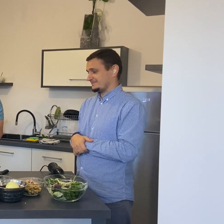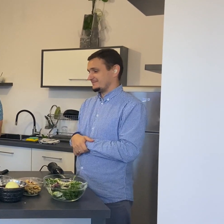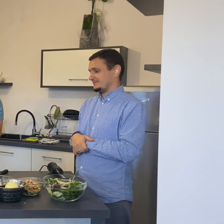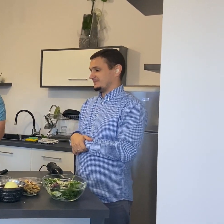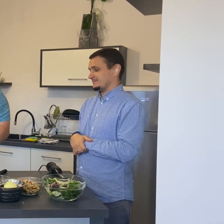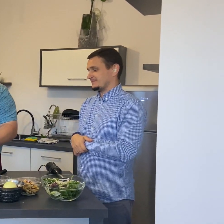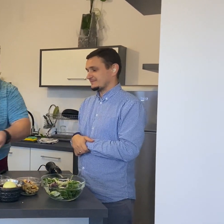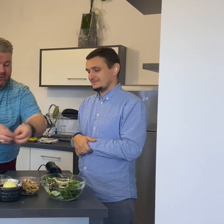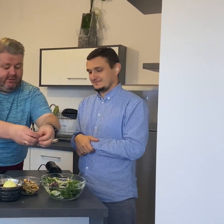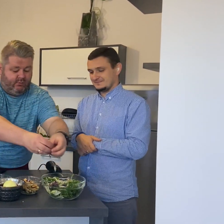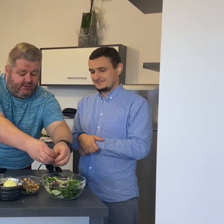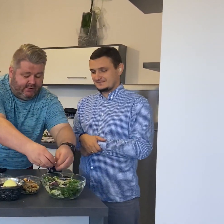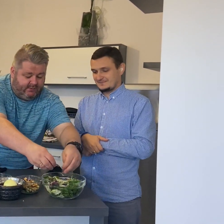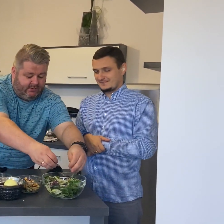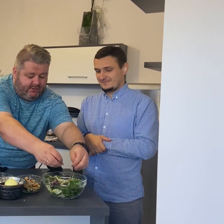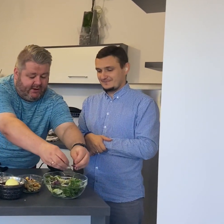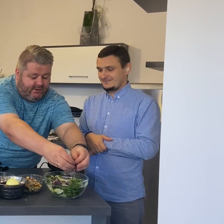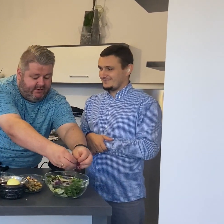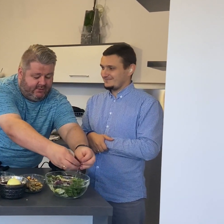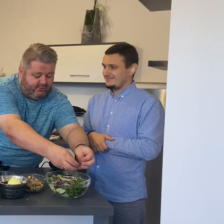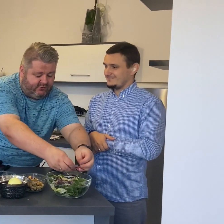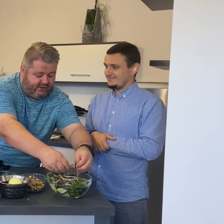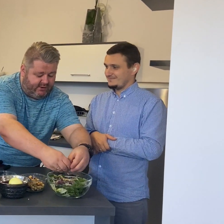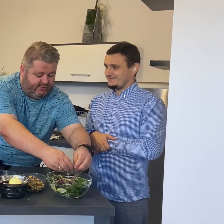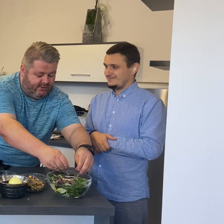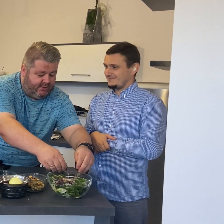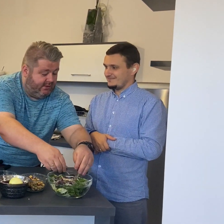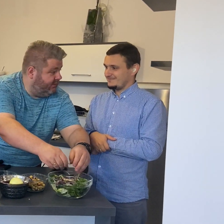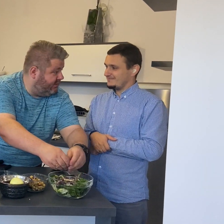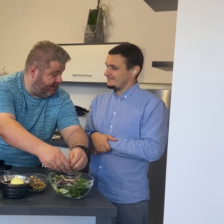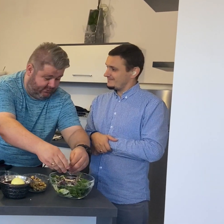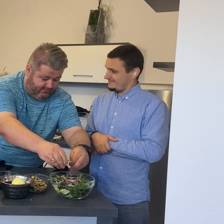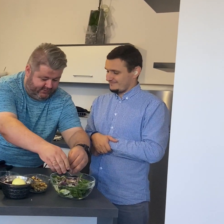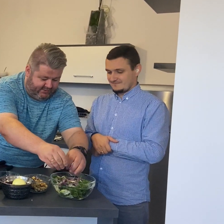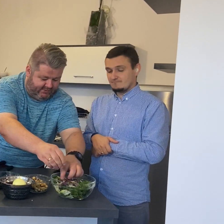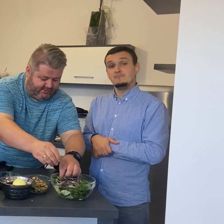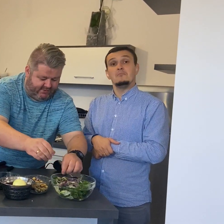Czerwona cebulka. Dla zaostrzenia smaku. tej sałatce.